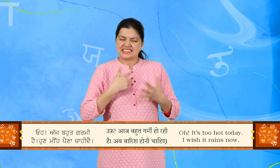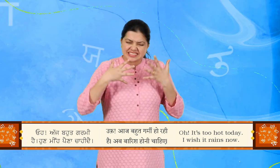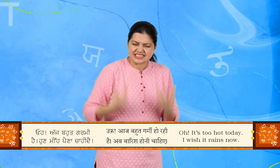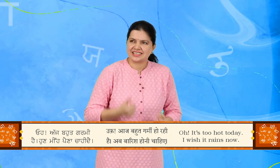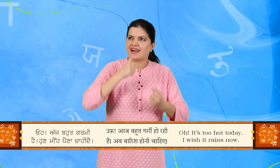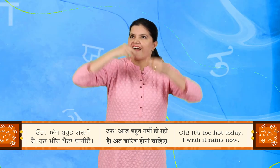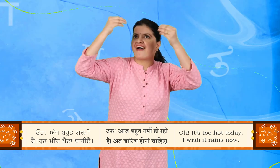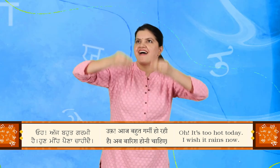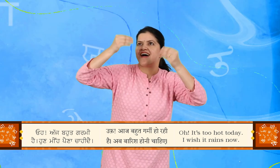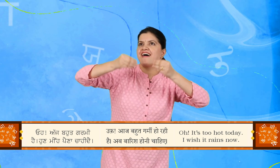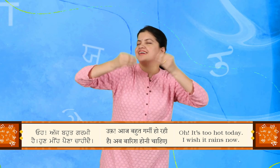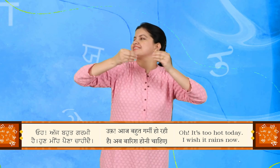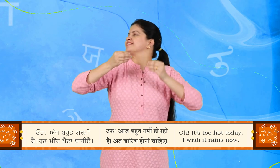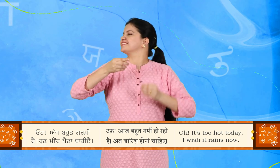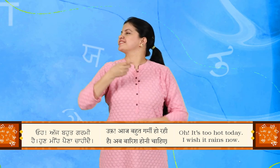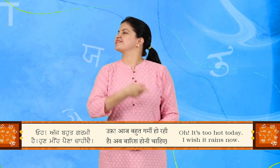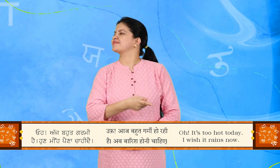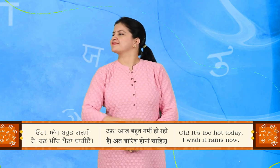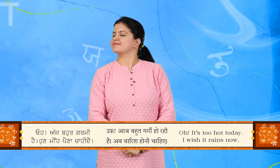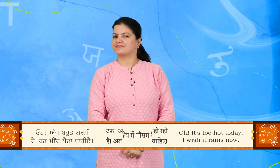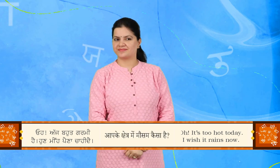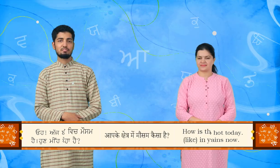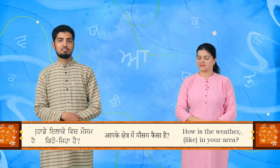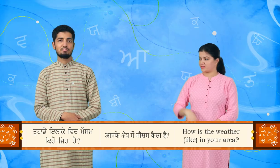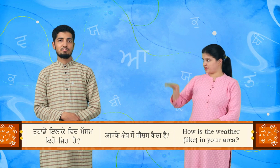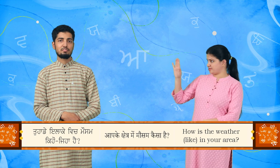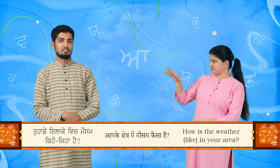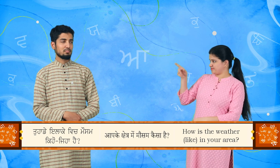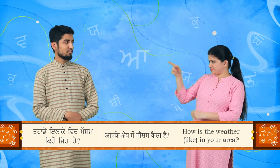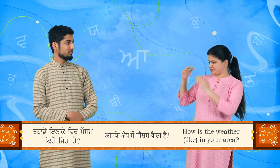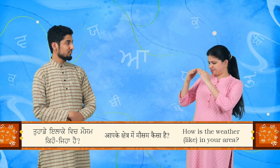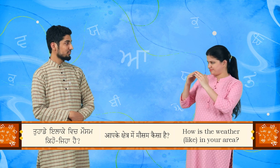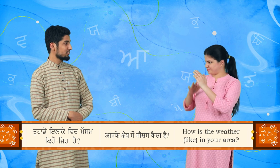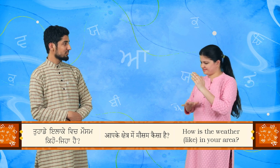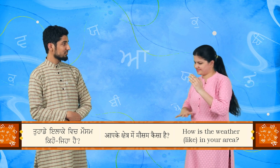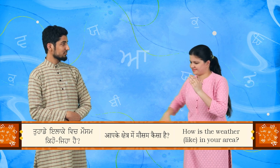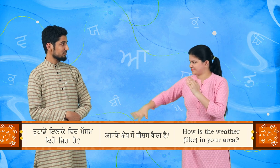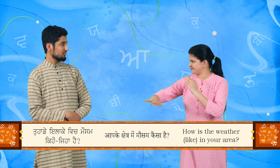हुन मी पहना चाहिद है तौड़े इलाके वीच मौसम के हो जिया है?